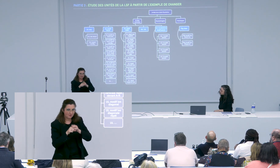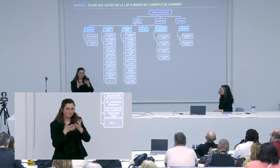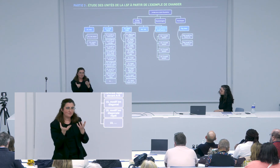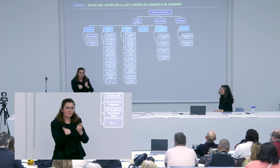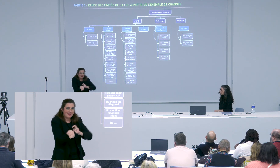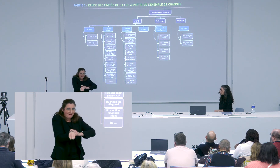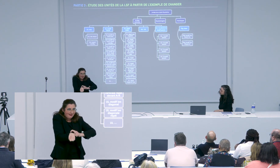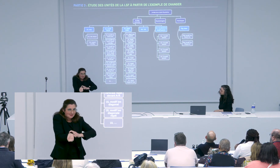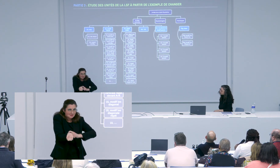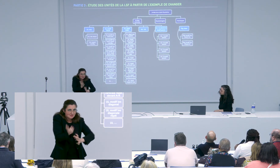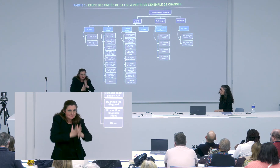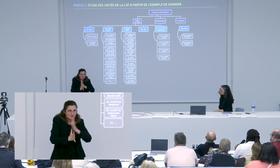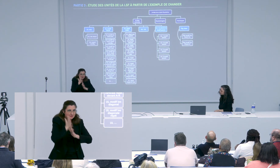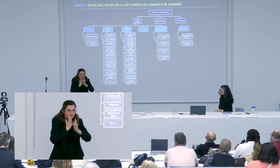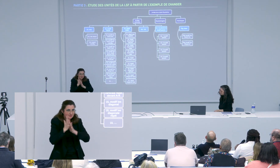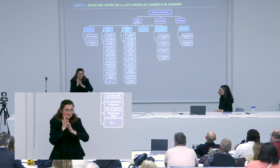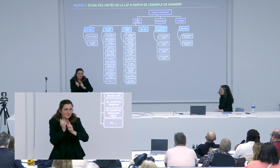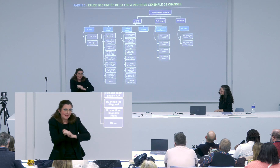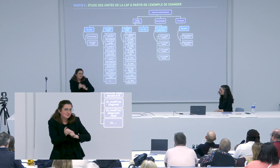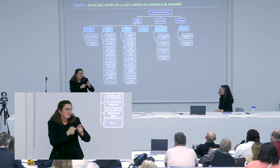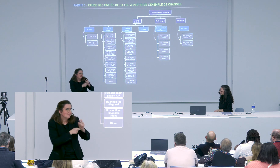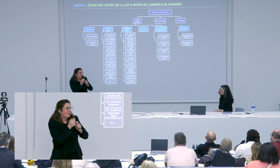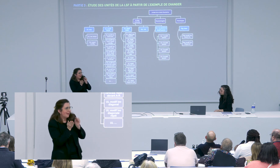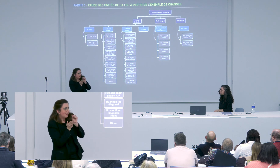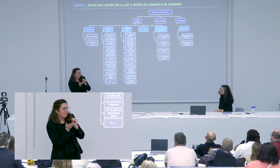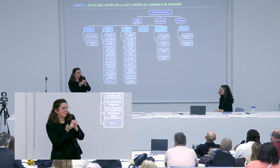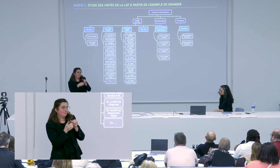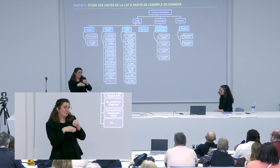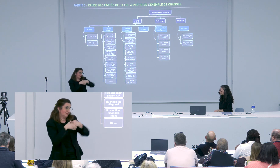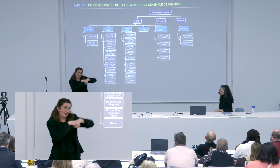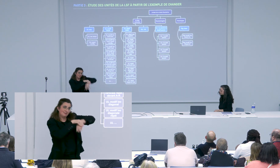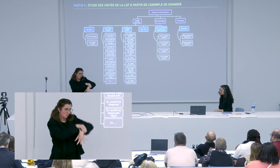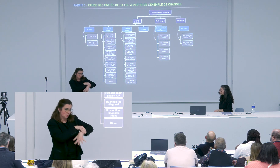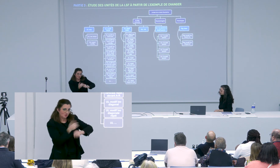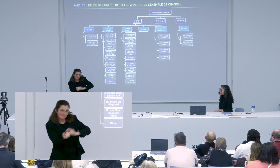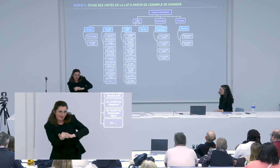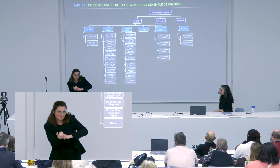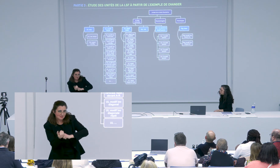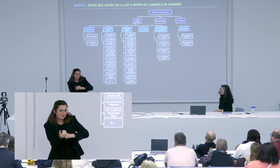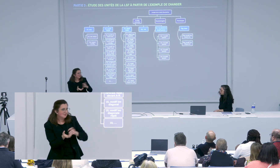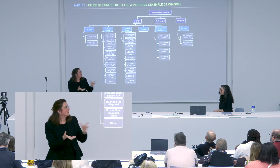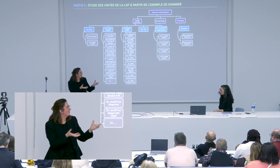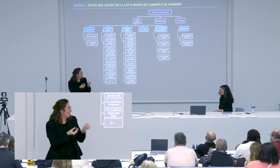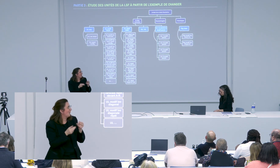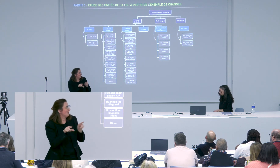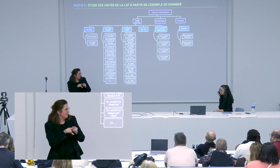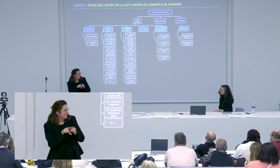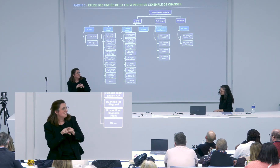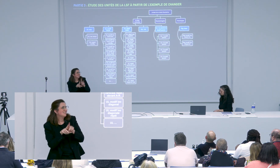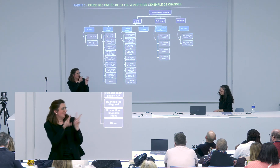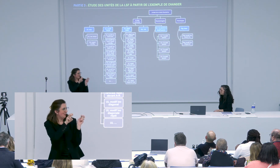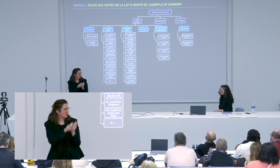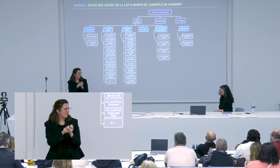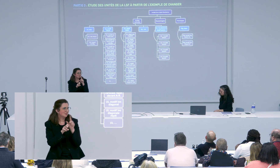signée donc il y un pont à faire par ton travail il y un pont à faire notamment au niveau des origines